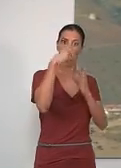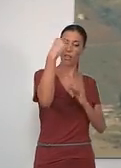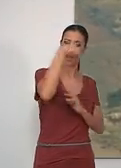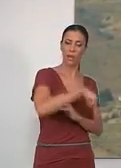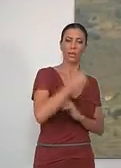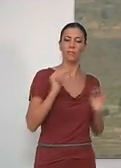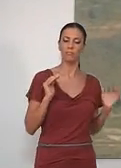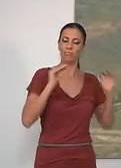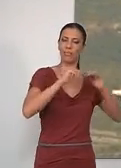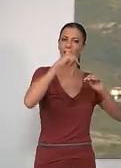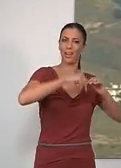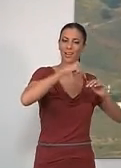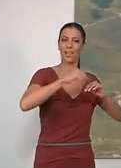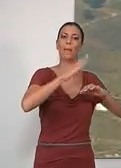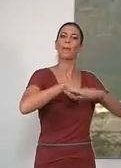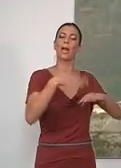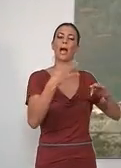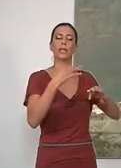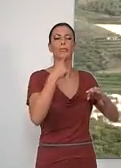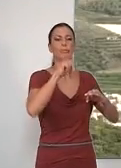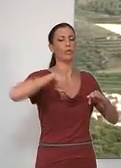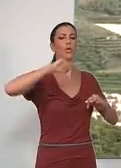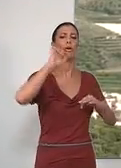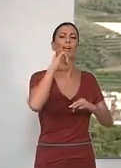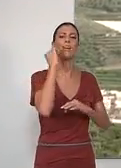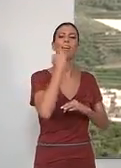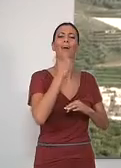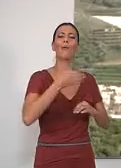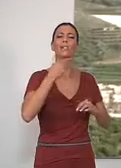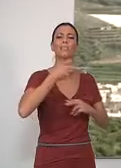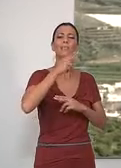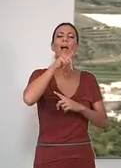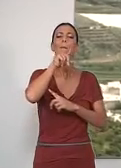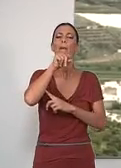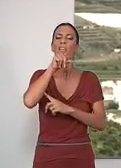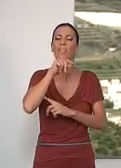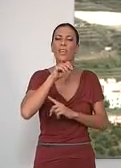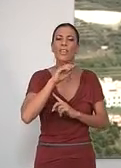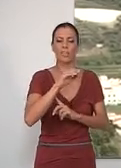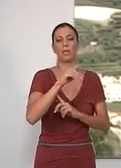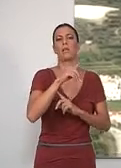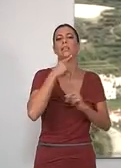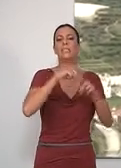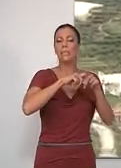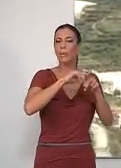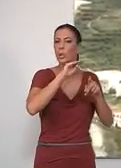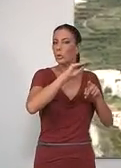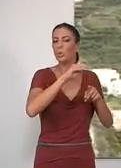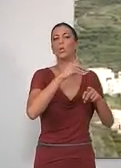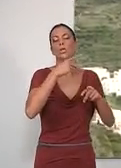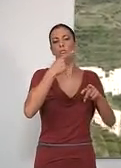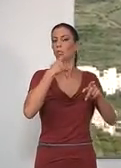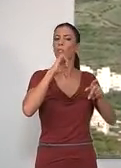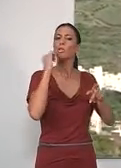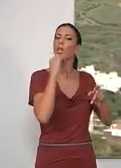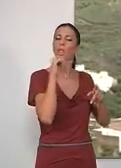mostrar su rechazo al periodo hábil de Perdiz con reclamos concretado por la Consejería de Mediamente. Este